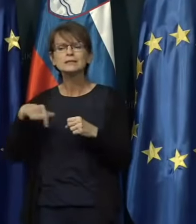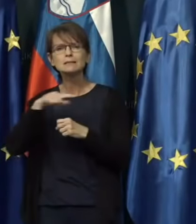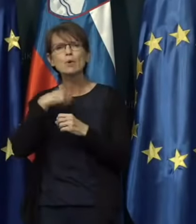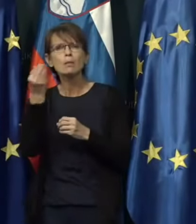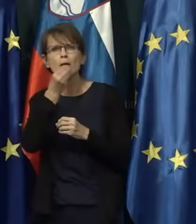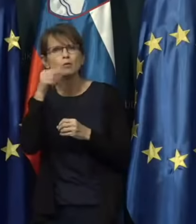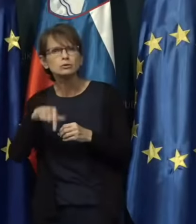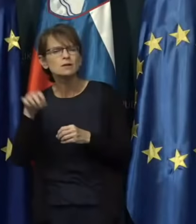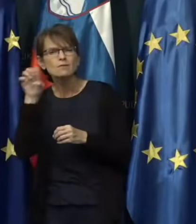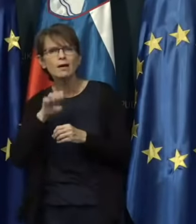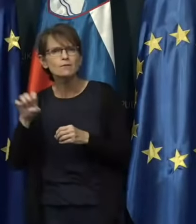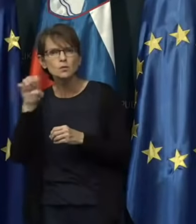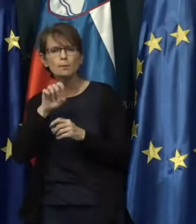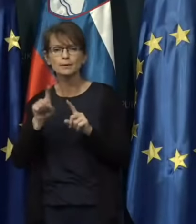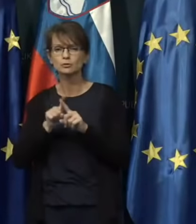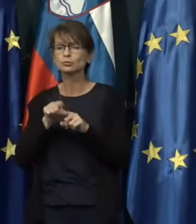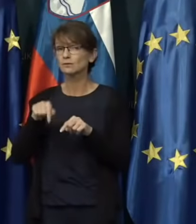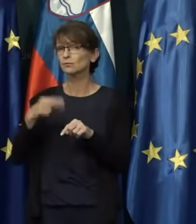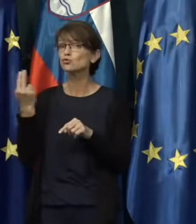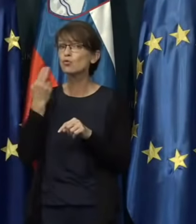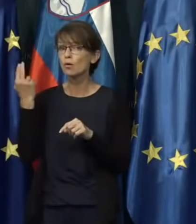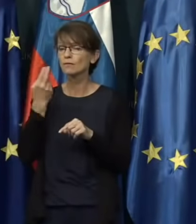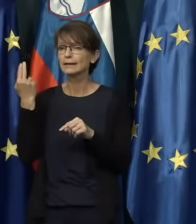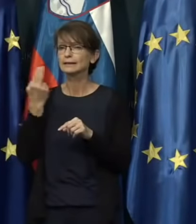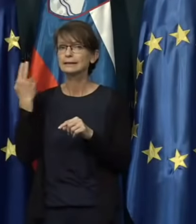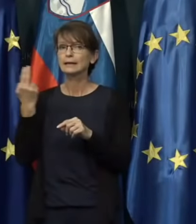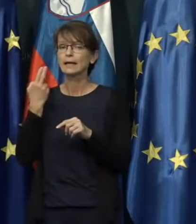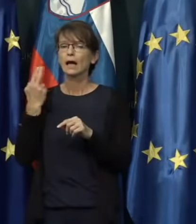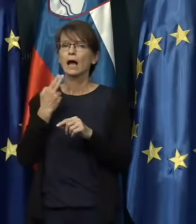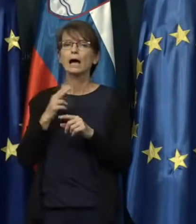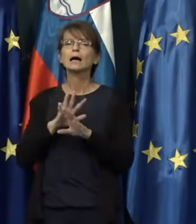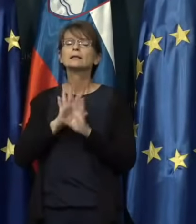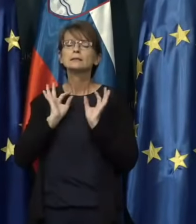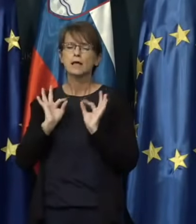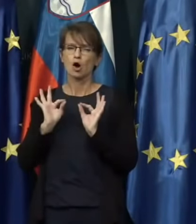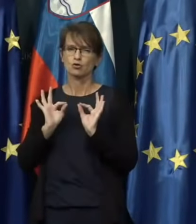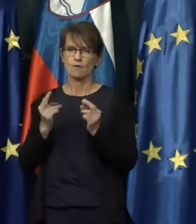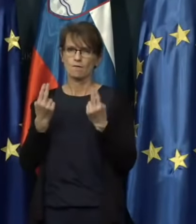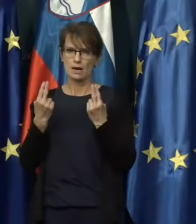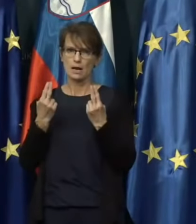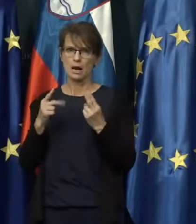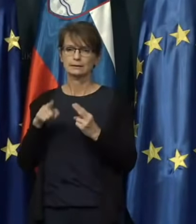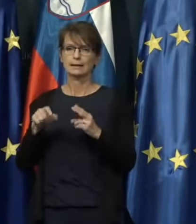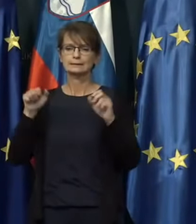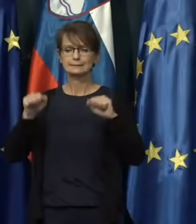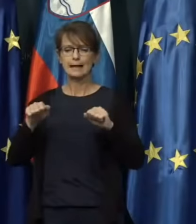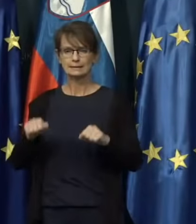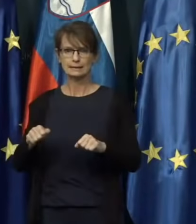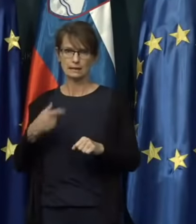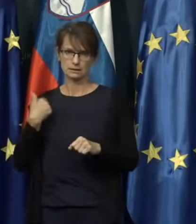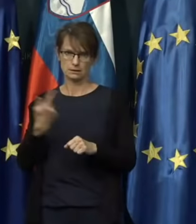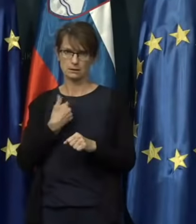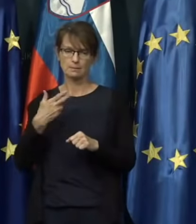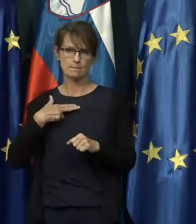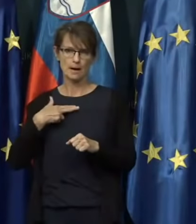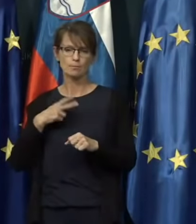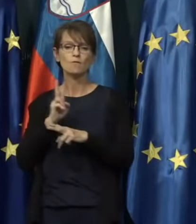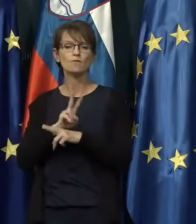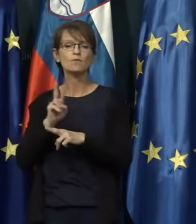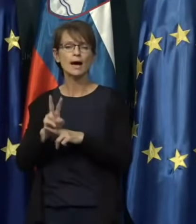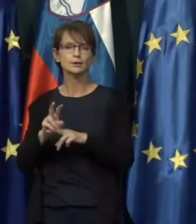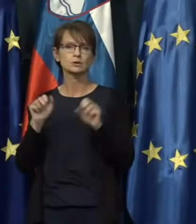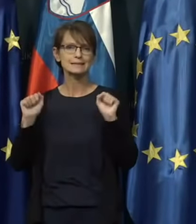tukaj v Evropi, pa tudi v Sloveniji, zagotovo velja ta standard, ki ga imamo, varnostni in